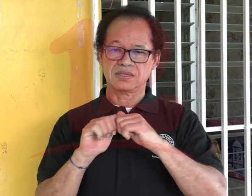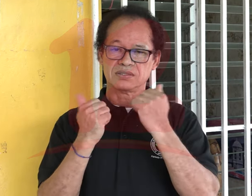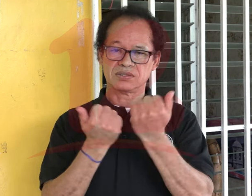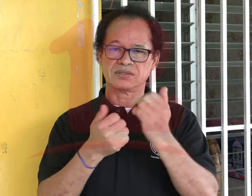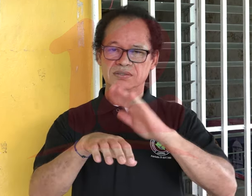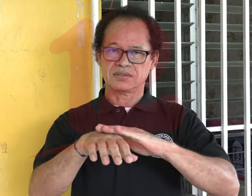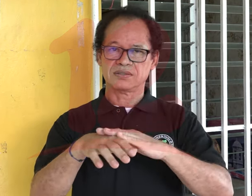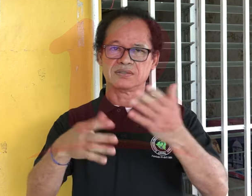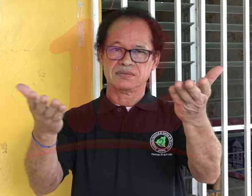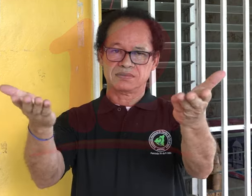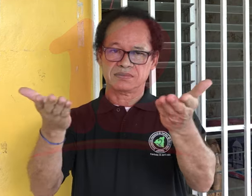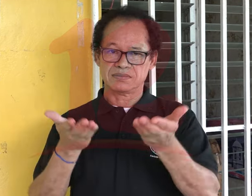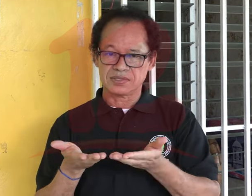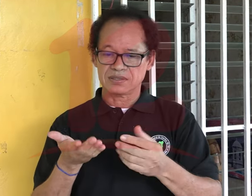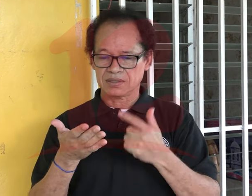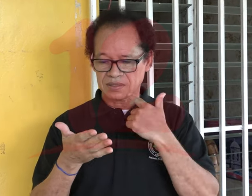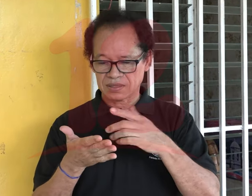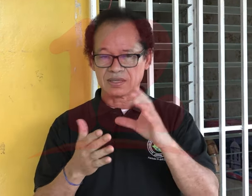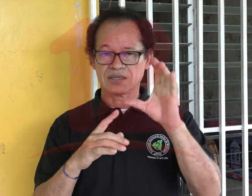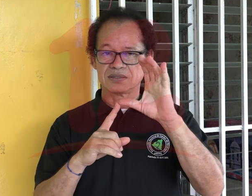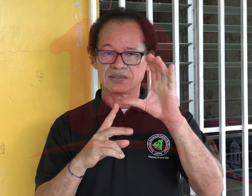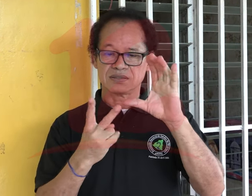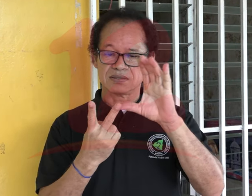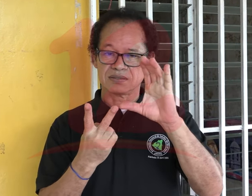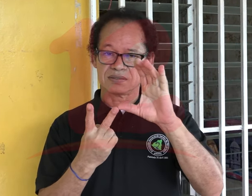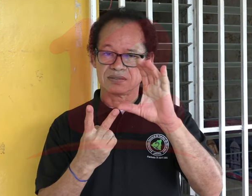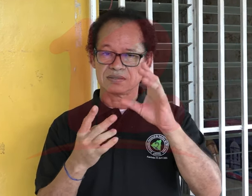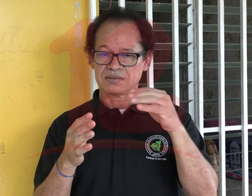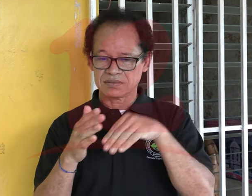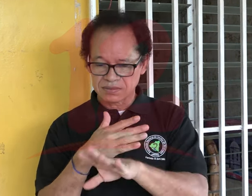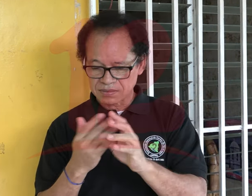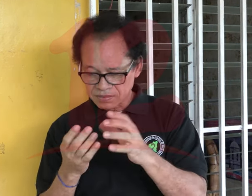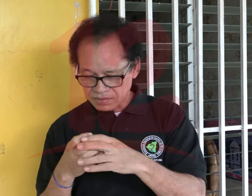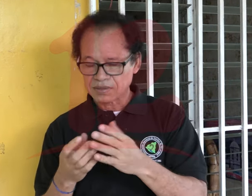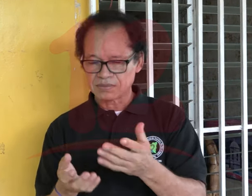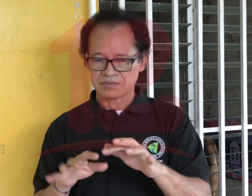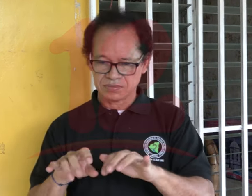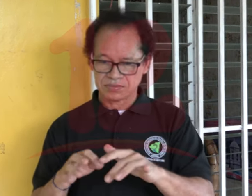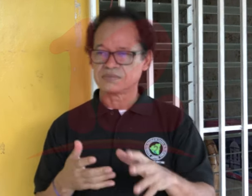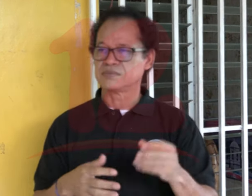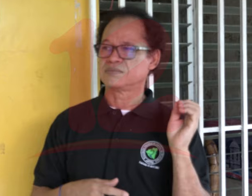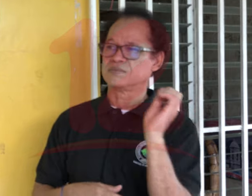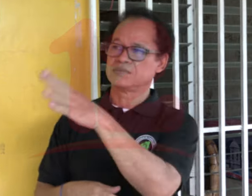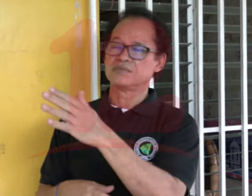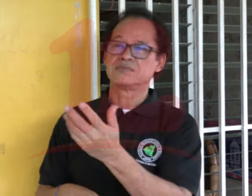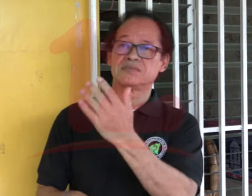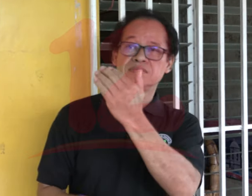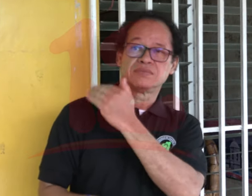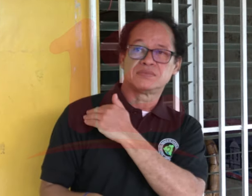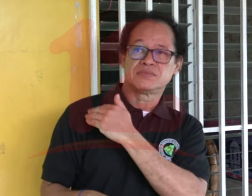Sí, como organización nosotros tenemos una parte como puente con el Ministerio del Trabajo y